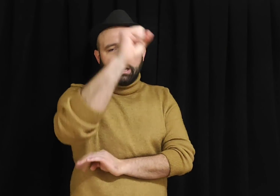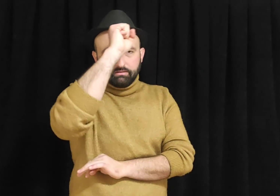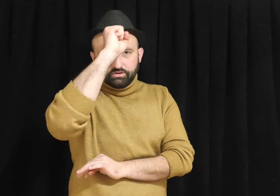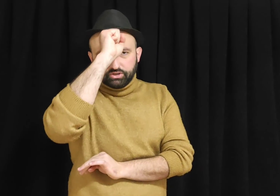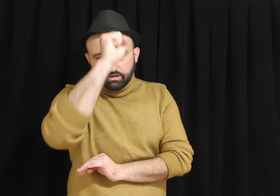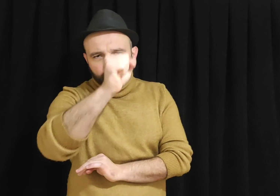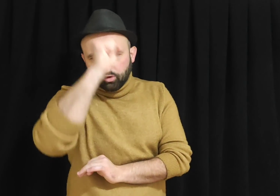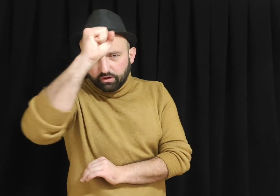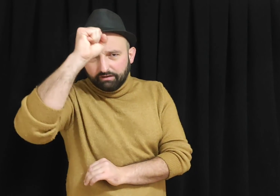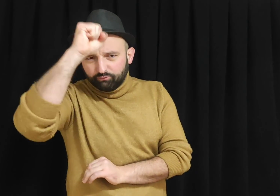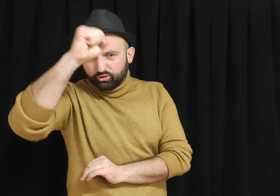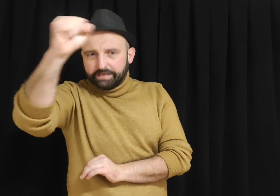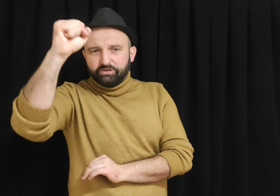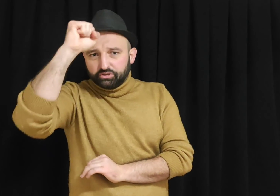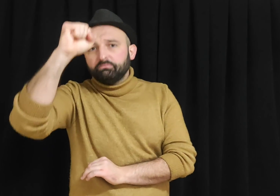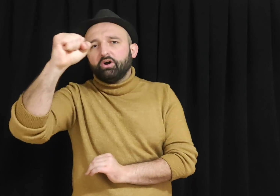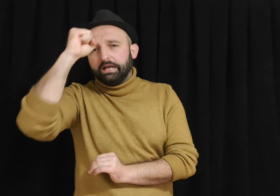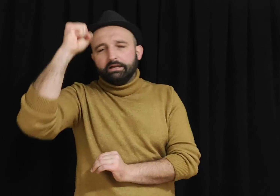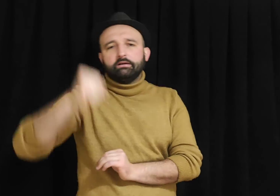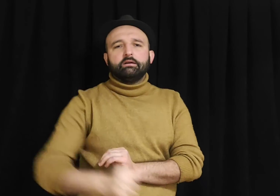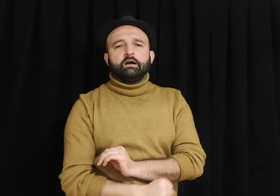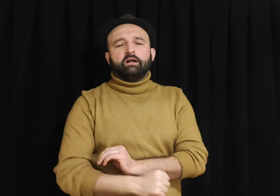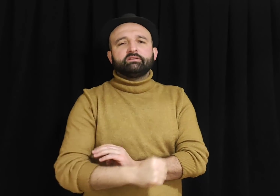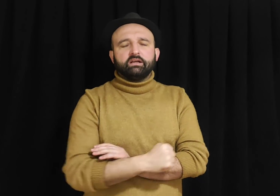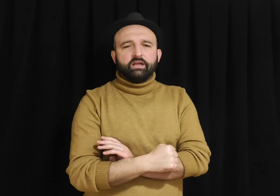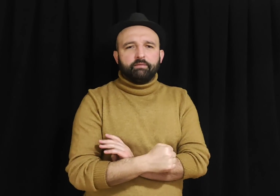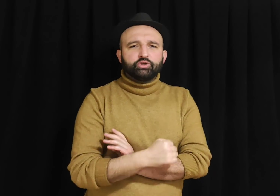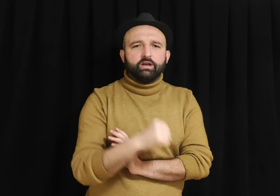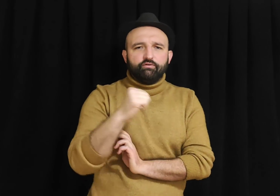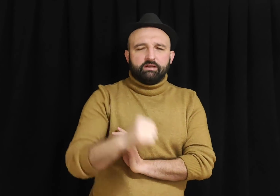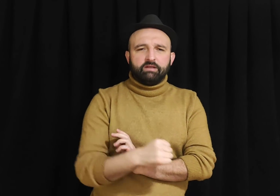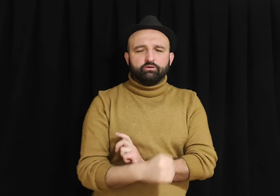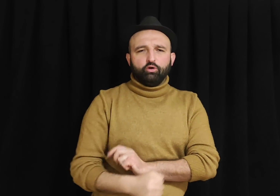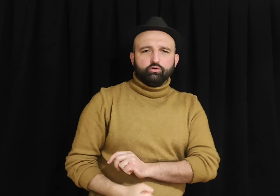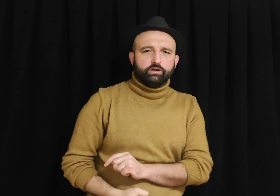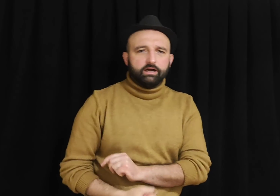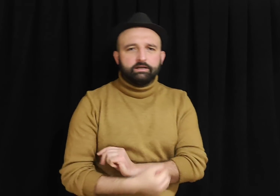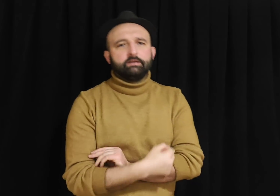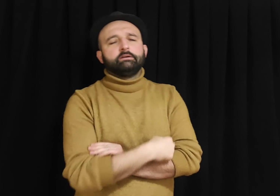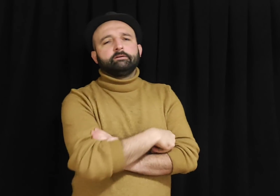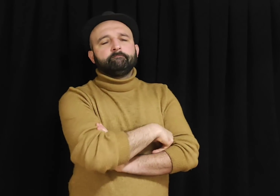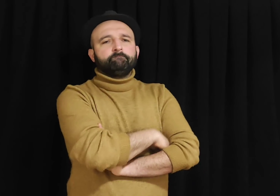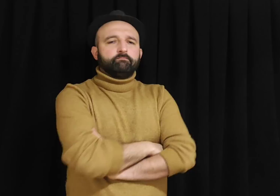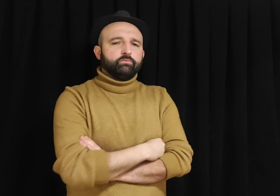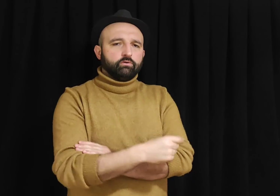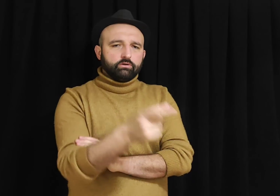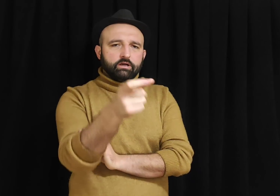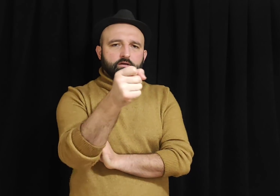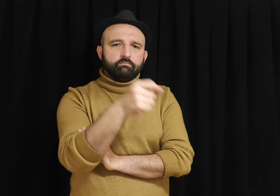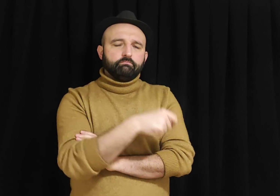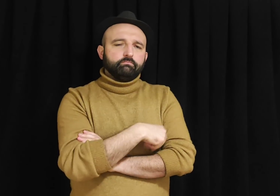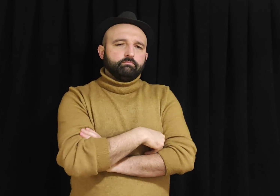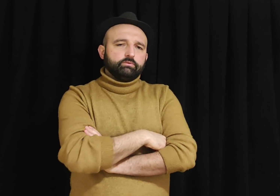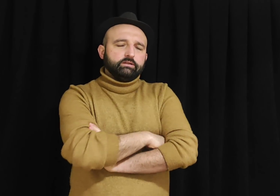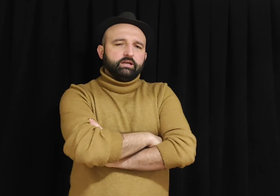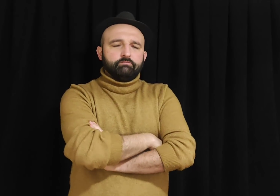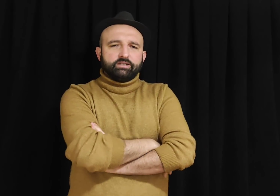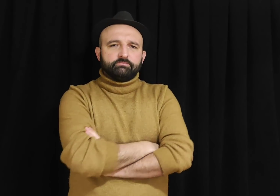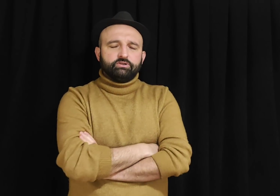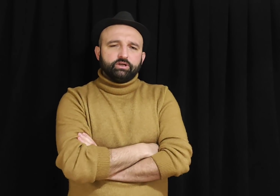almış. Vur lan vur demiş. Böyle. Anlına dayamış. Hani filmlerde olur ya. O da tetiğe basmış.